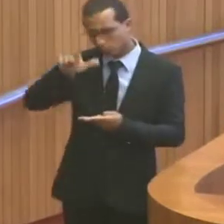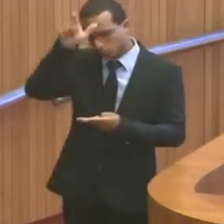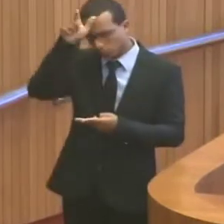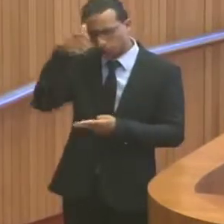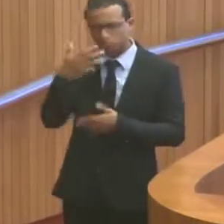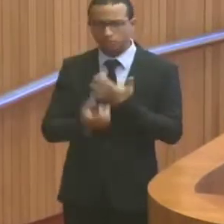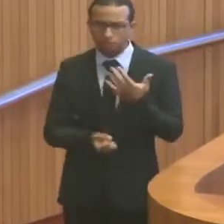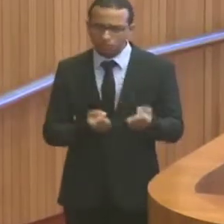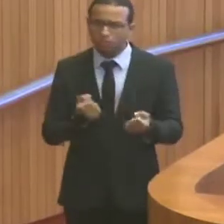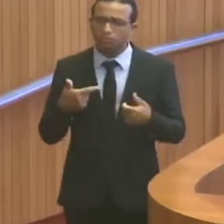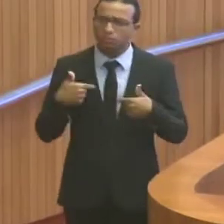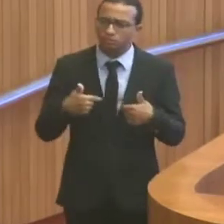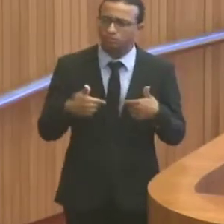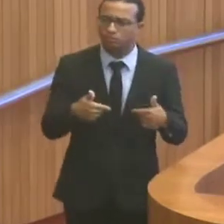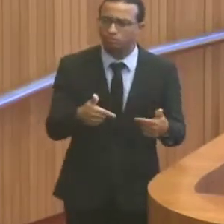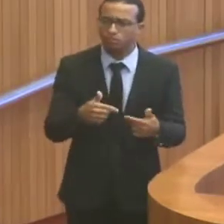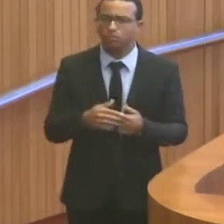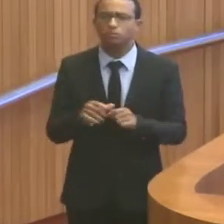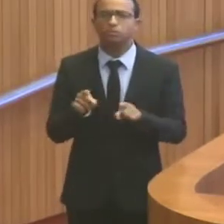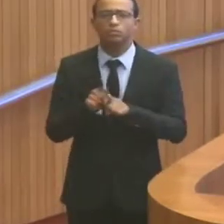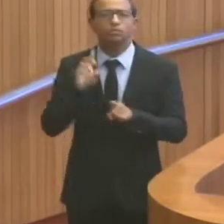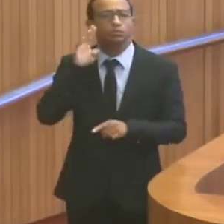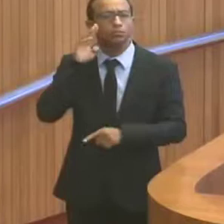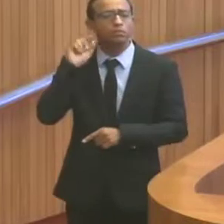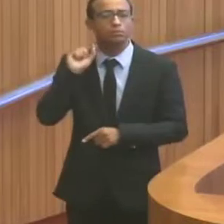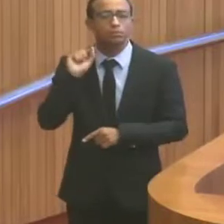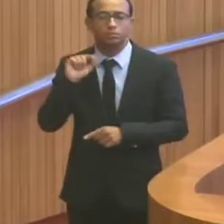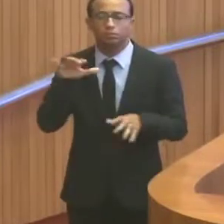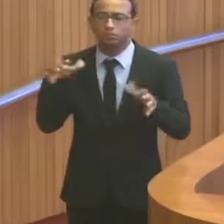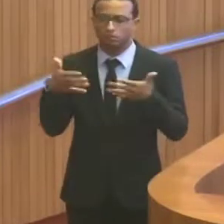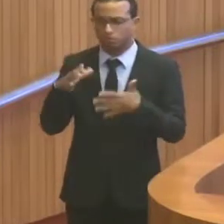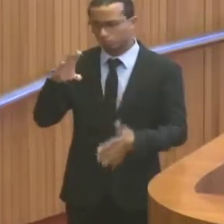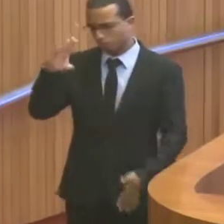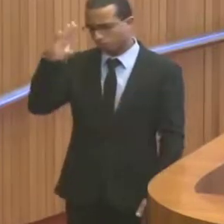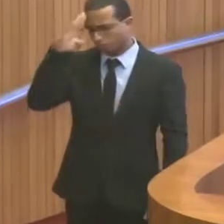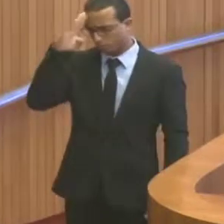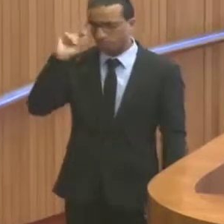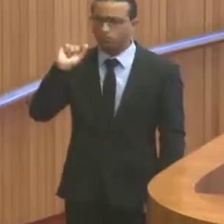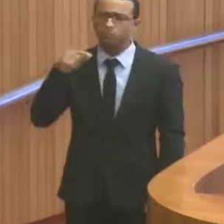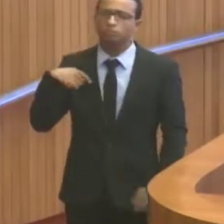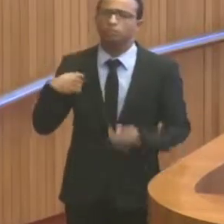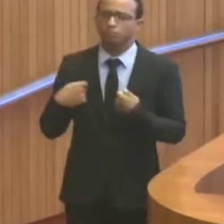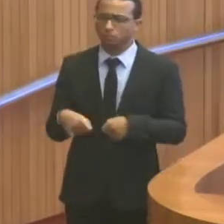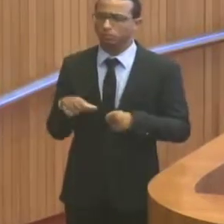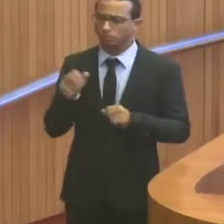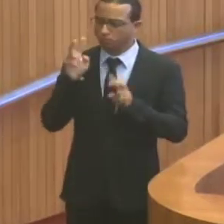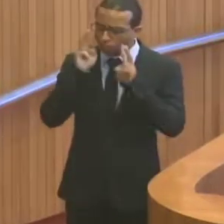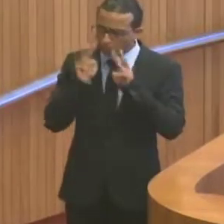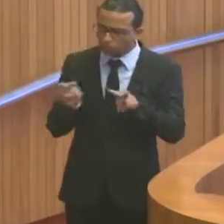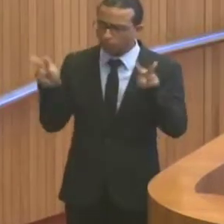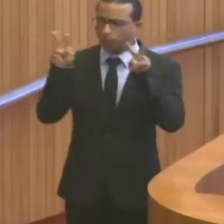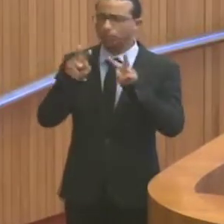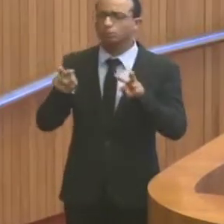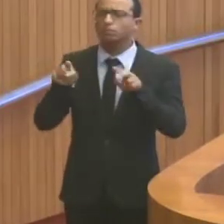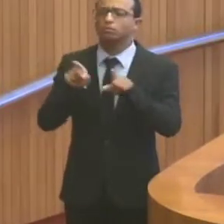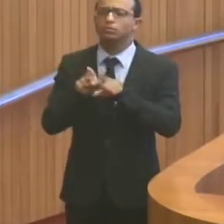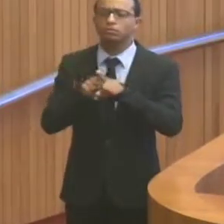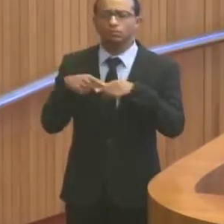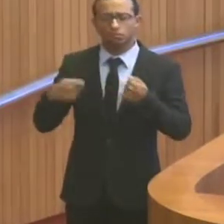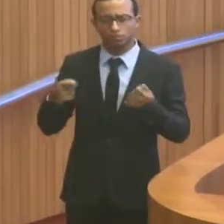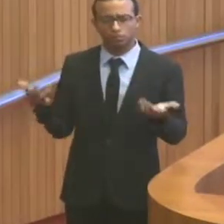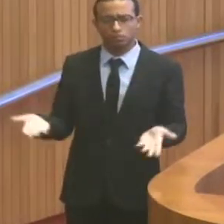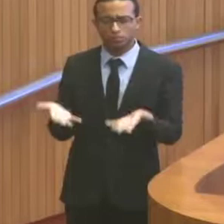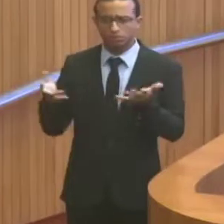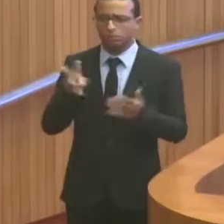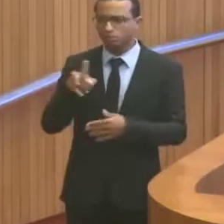que se empenharam nessa luta e principalmente a classe militar que precisa realmente ser olhada, precisa ser valorizada